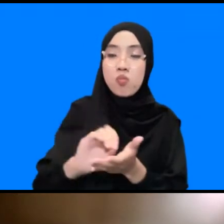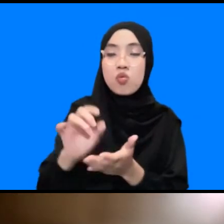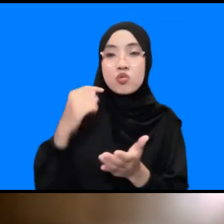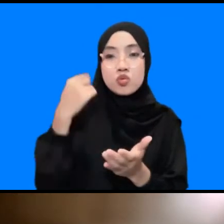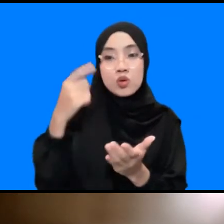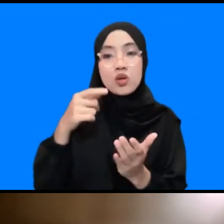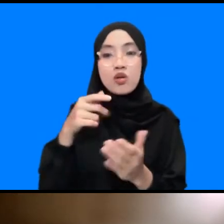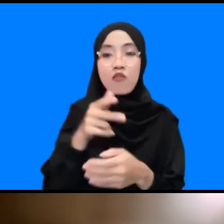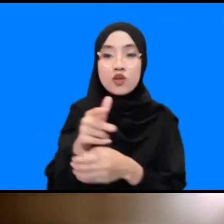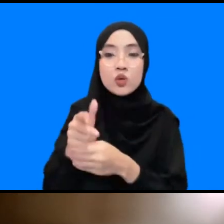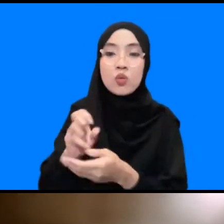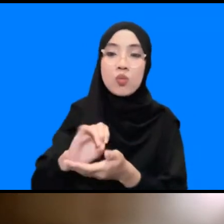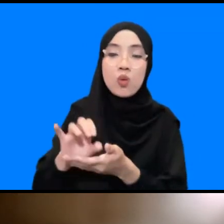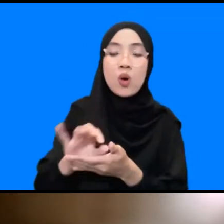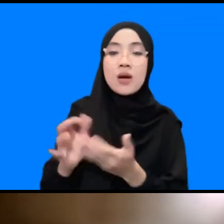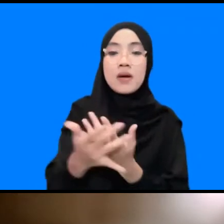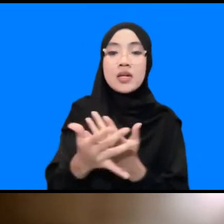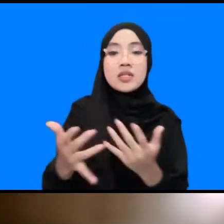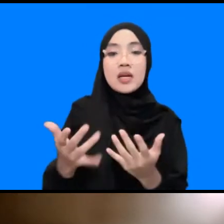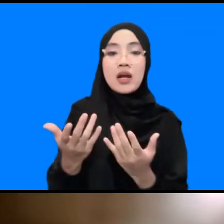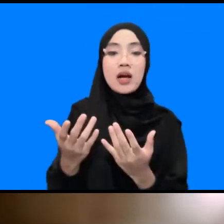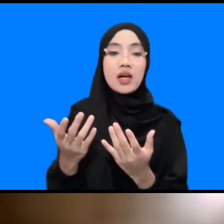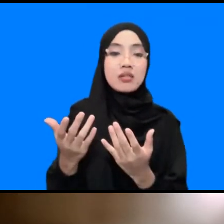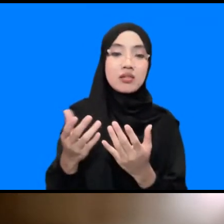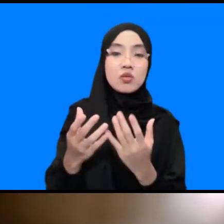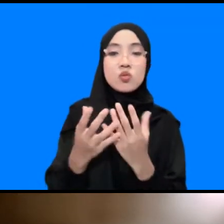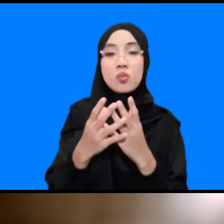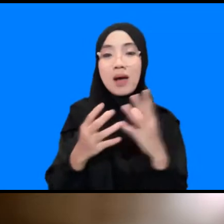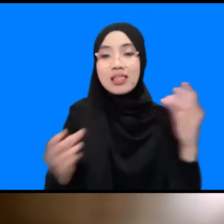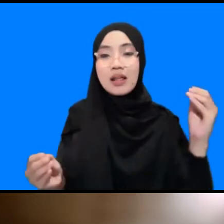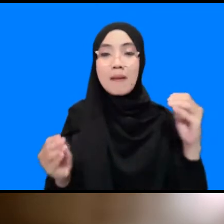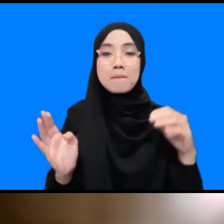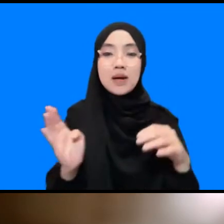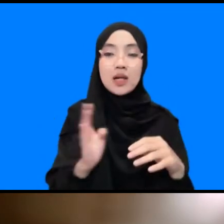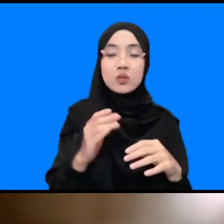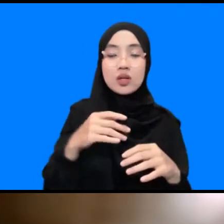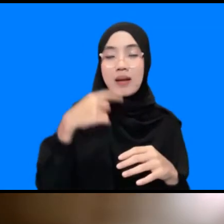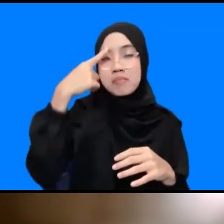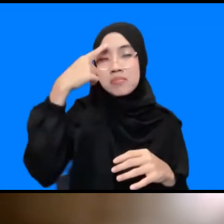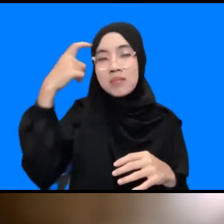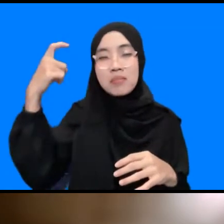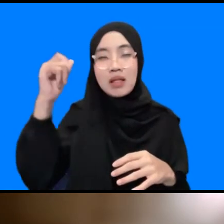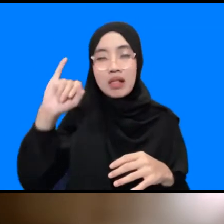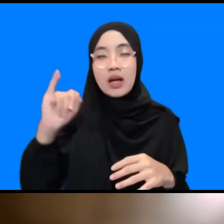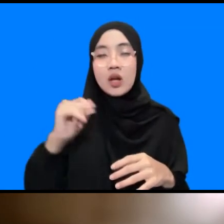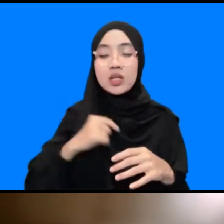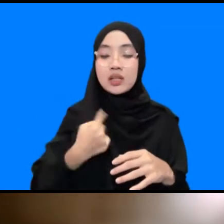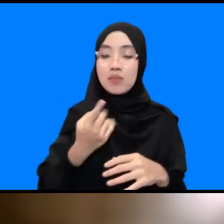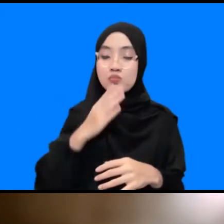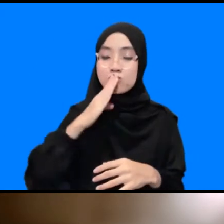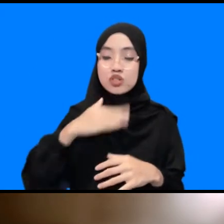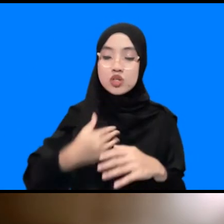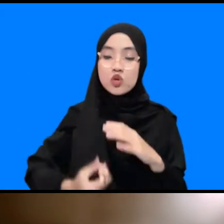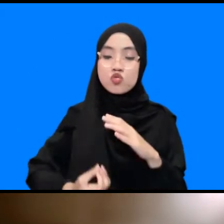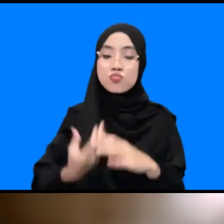terbangun sebuah mimpi buruk kalau seandainya memang kita punya juga sumber tsunami gambaran